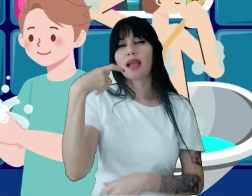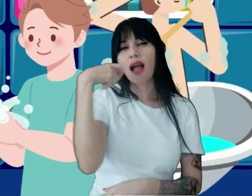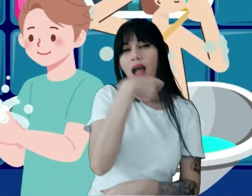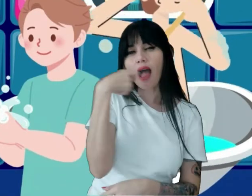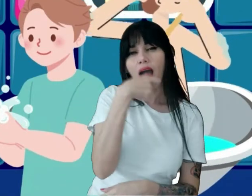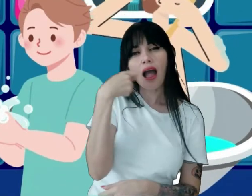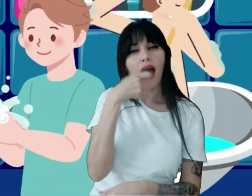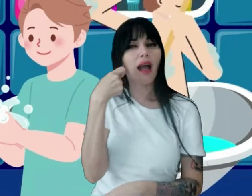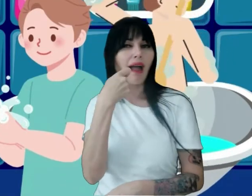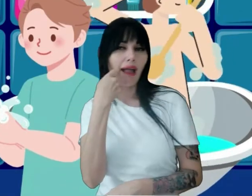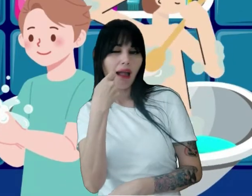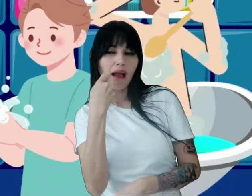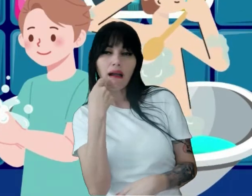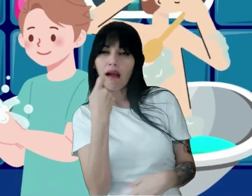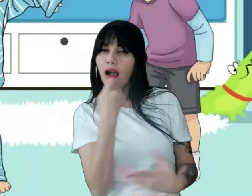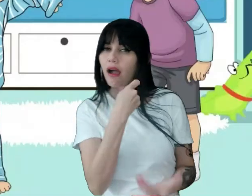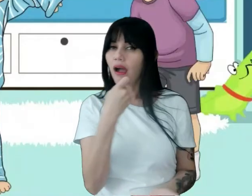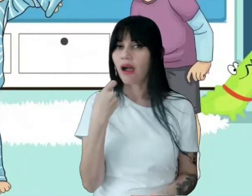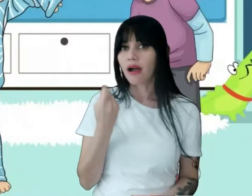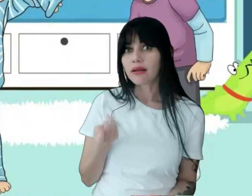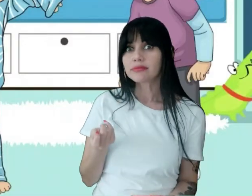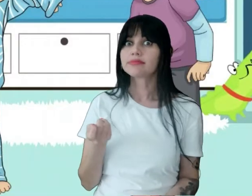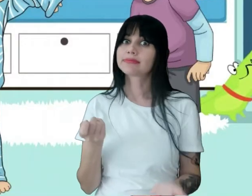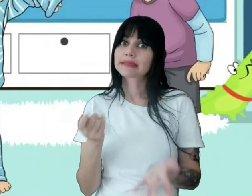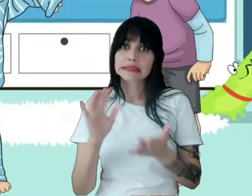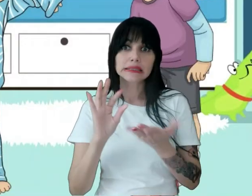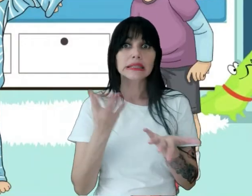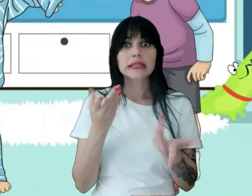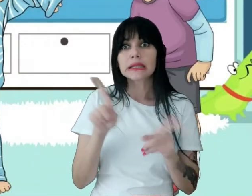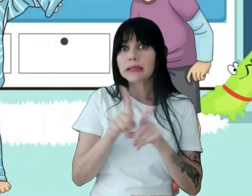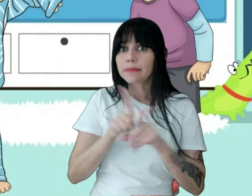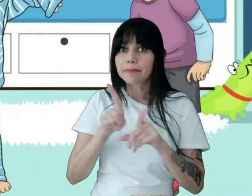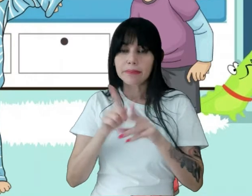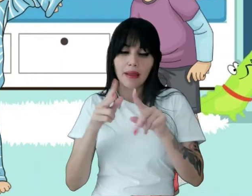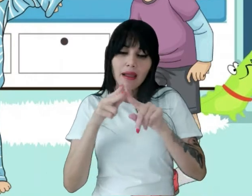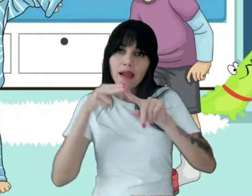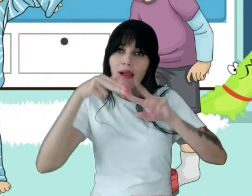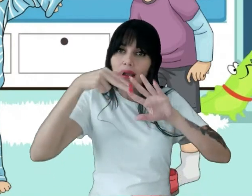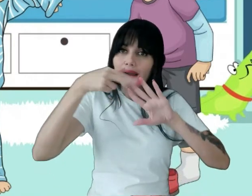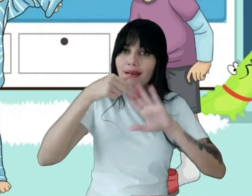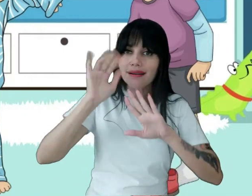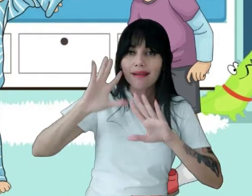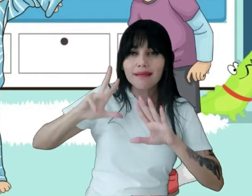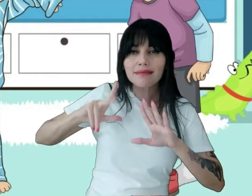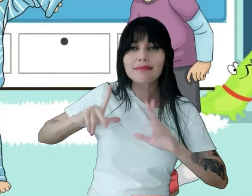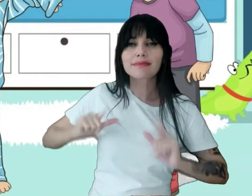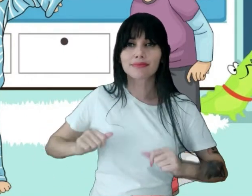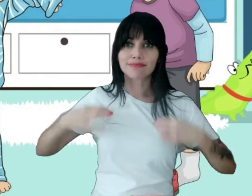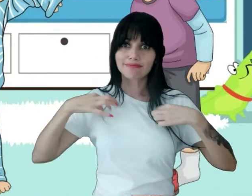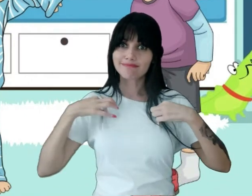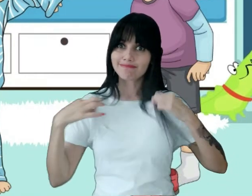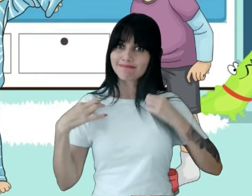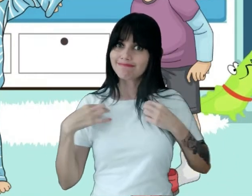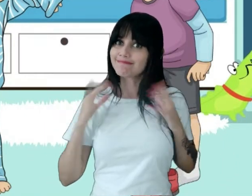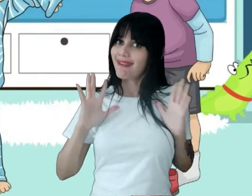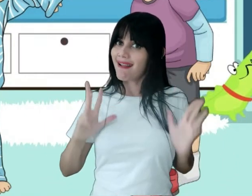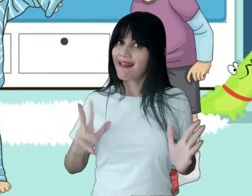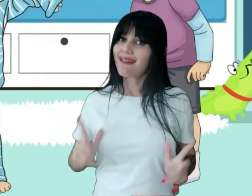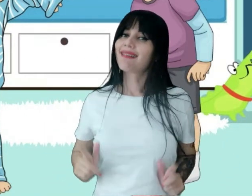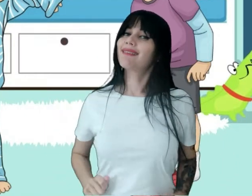dentes Manter as minhas Limpas e cortadas Vestir Vestir Limpas E andar